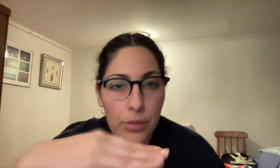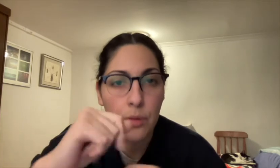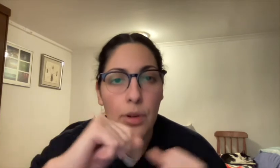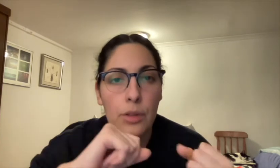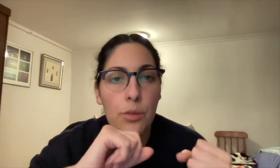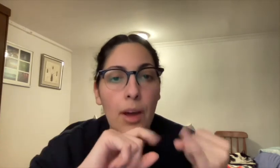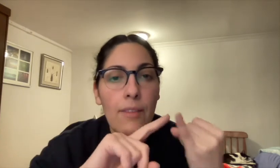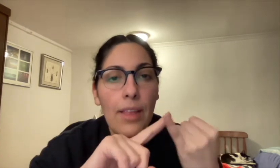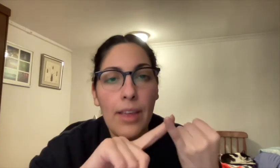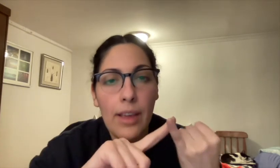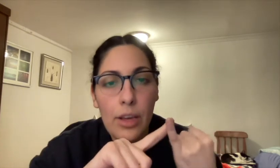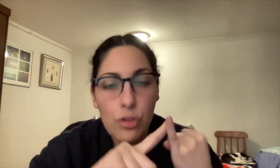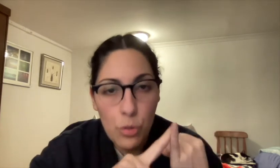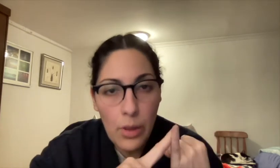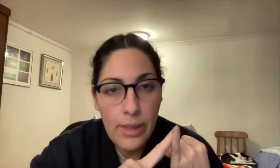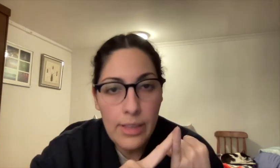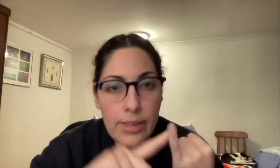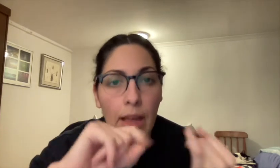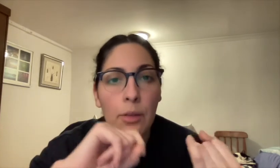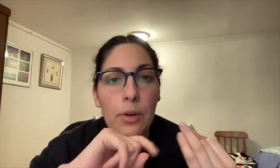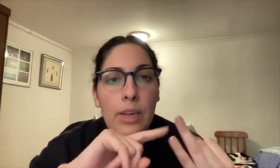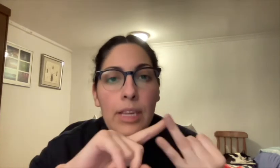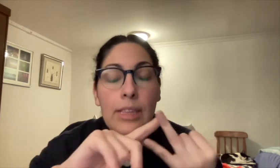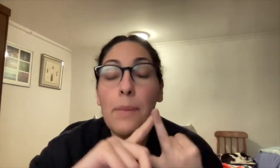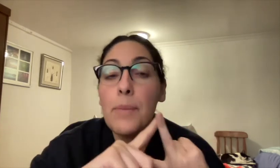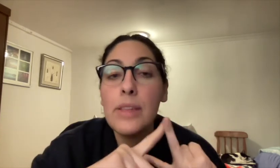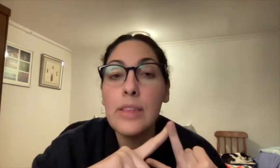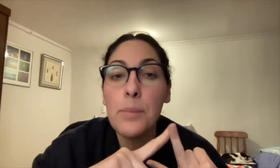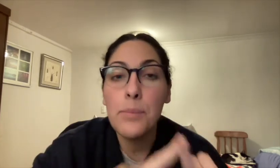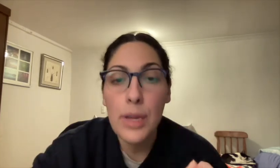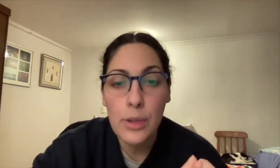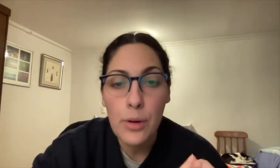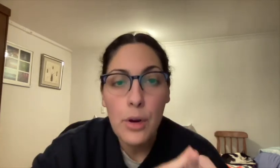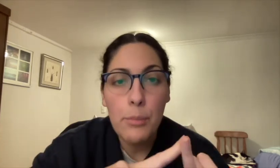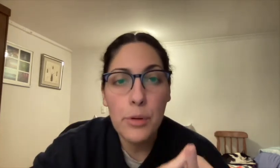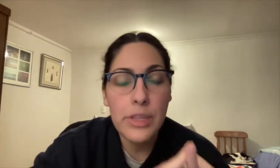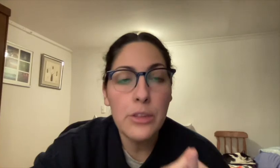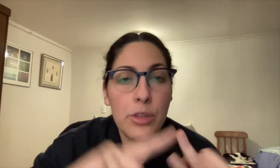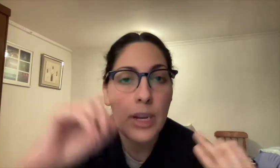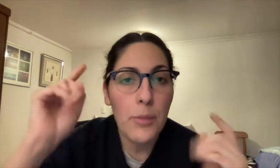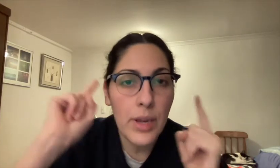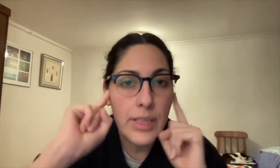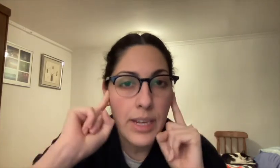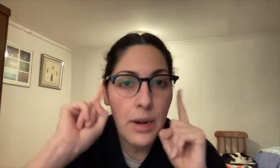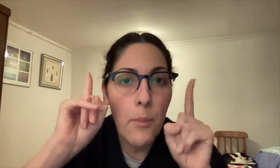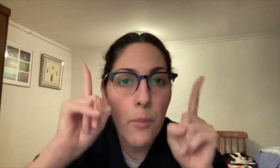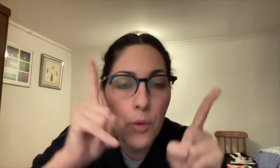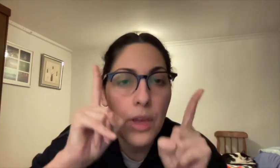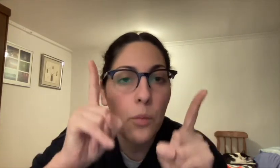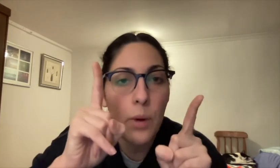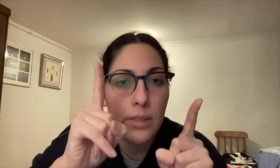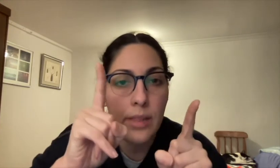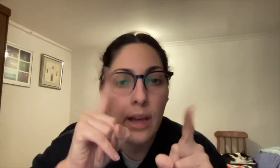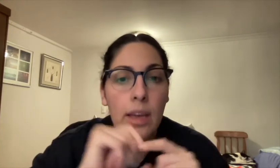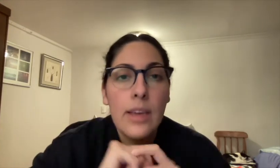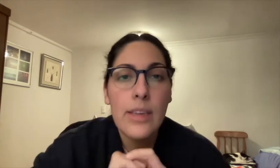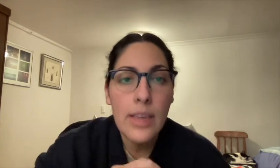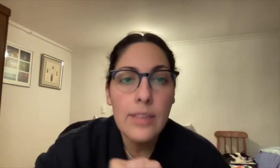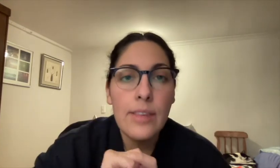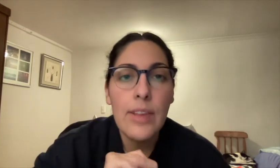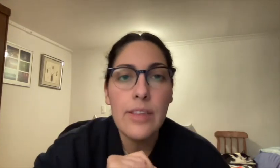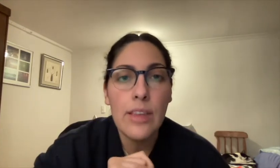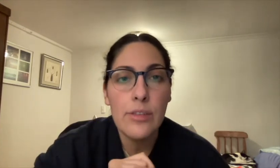momento, nos habla de ciudades de estado y también de imperio. Por tanto, tenemos que tener muy en cuenta